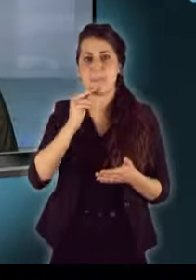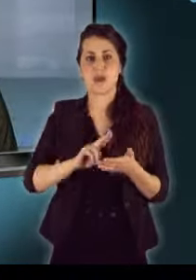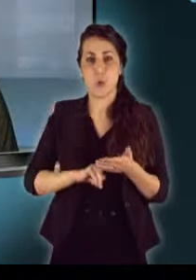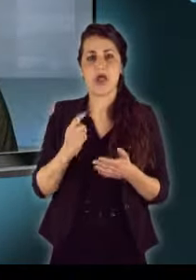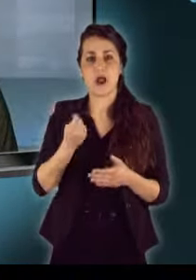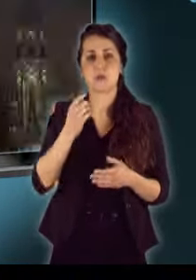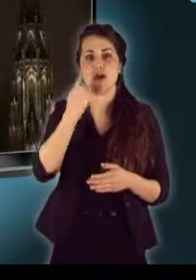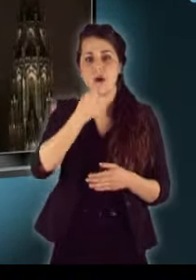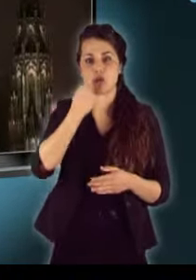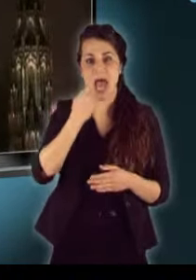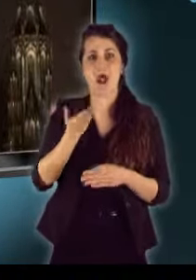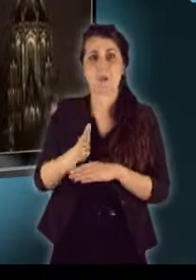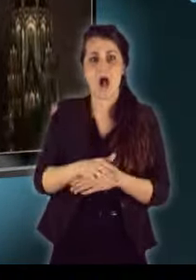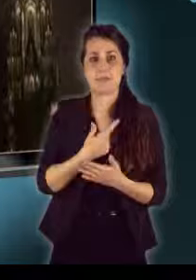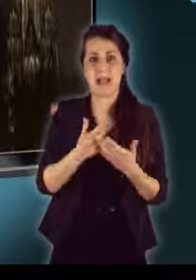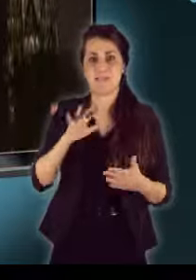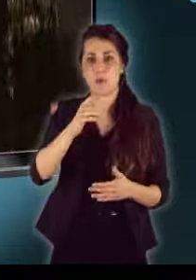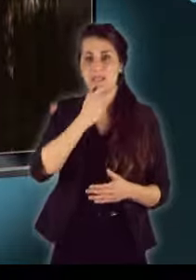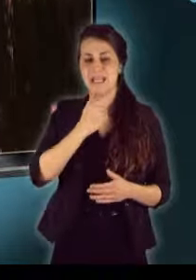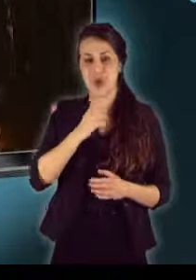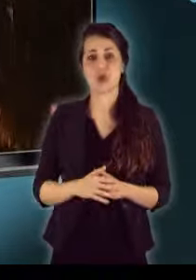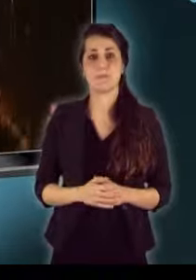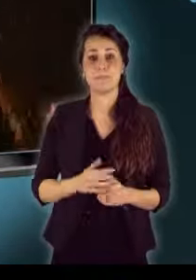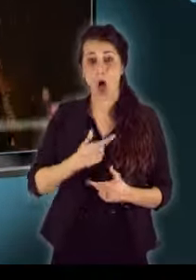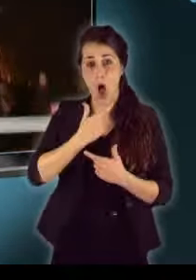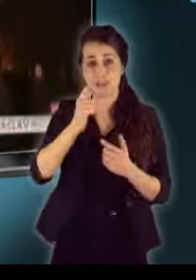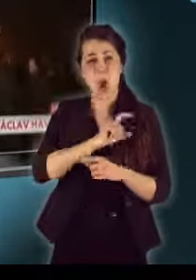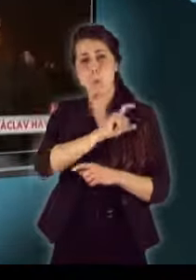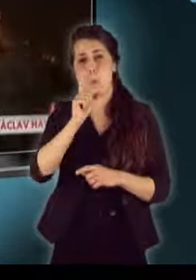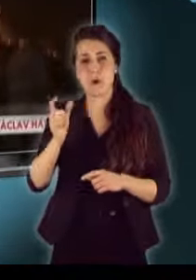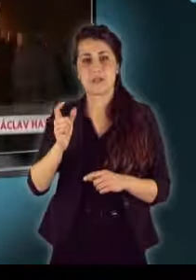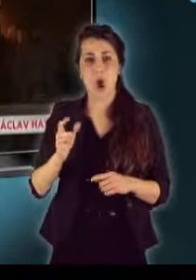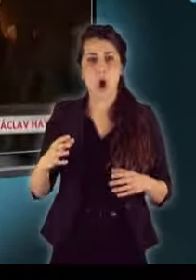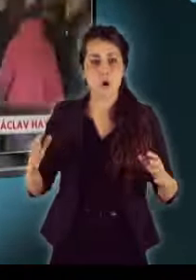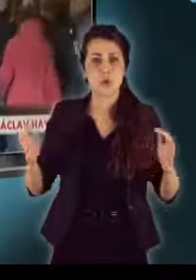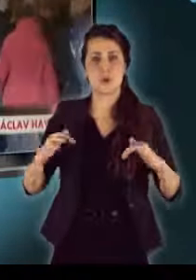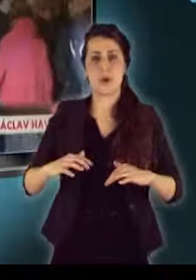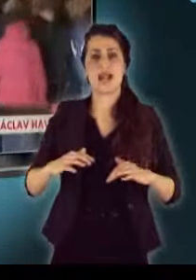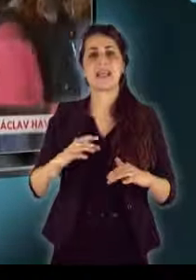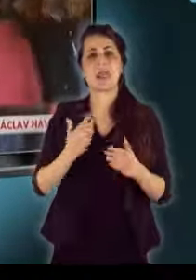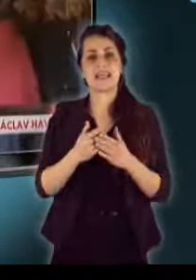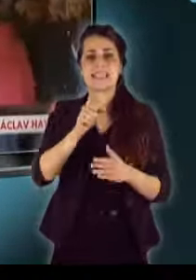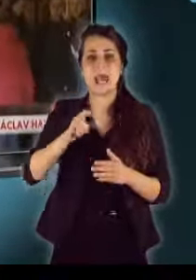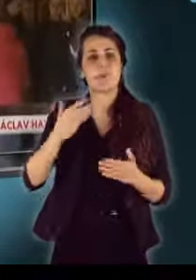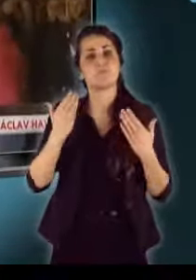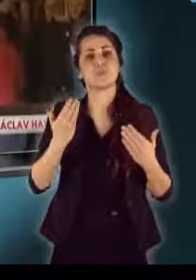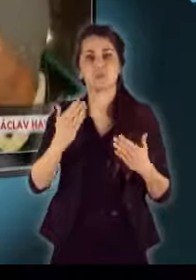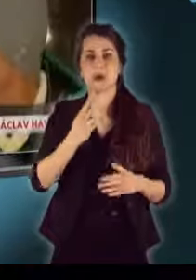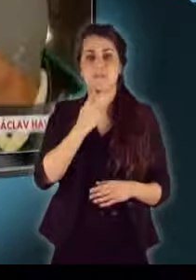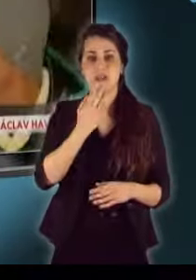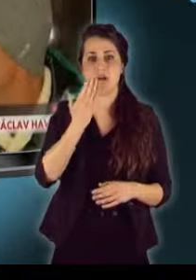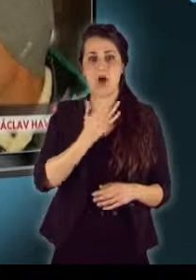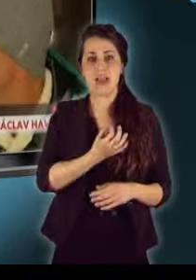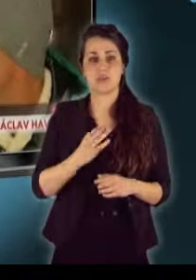hunyt el. Hajnalóta gyülekeznek az emberek a Prágai várban, hogy személyesen vehessenek búcsút Václav Haveltől.